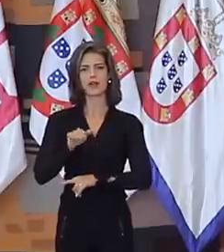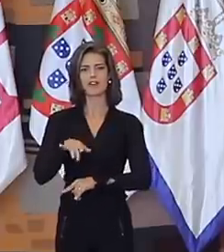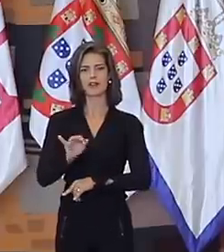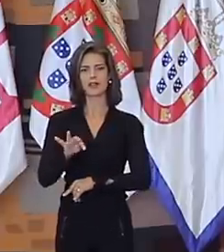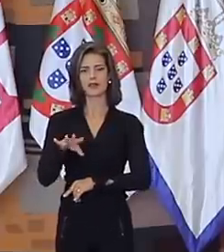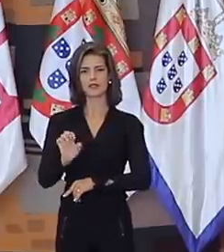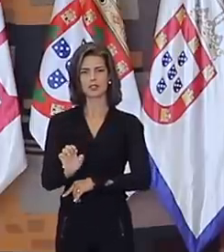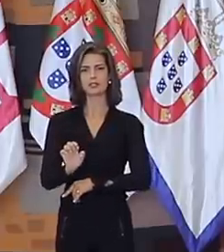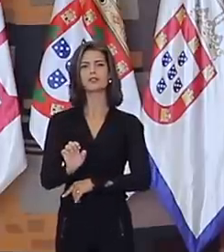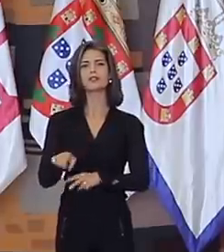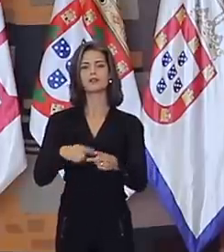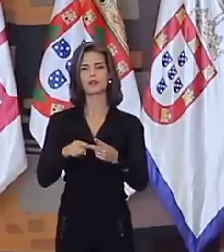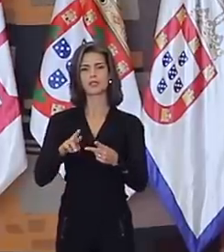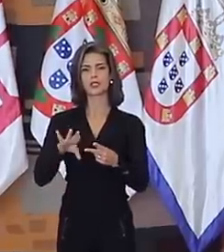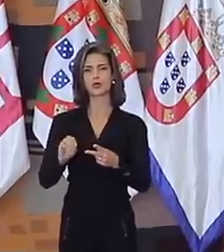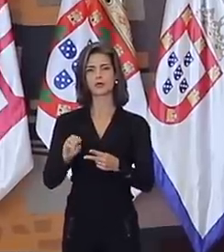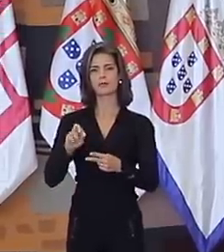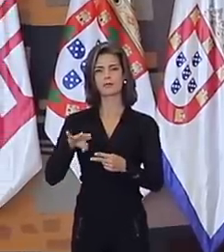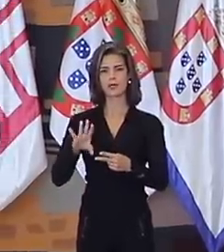Carvalho e Silva e Rio Branco.